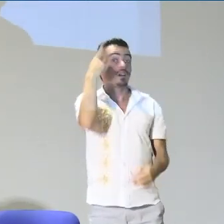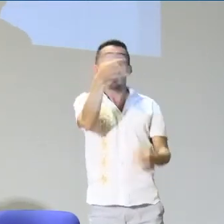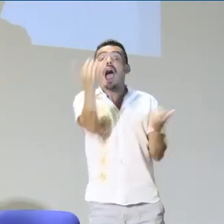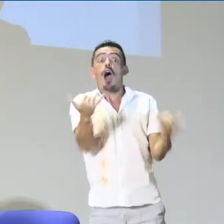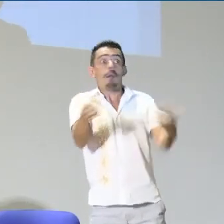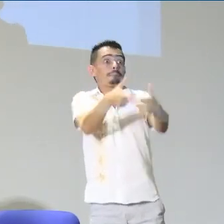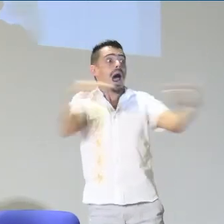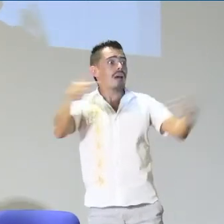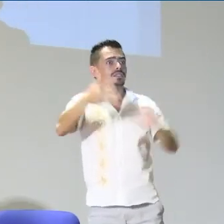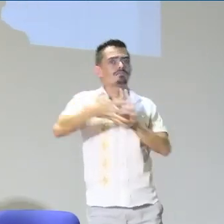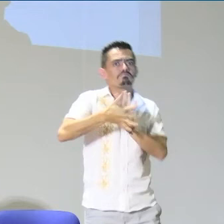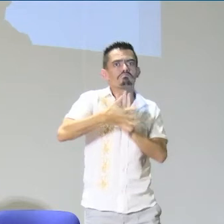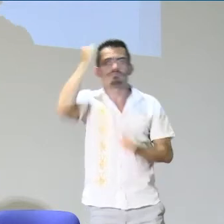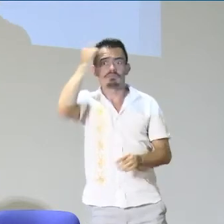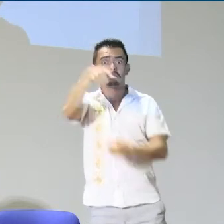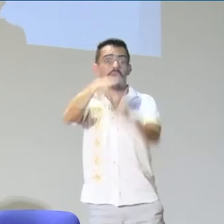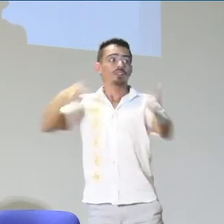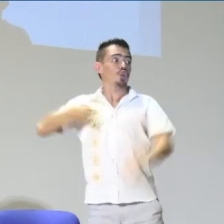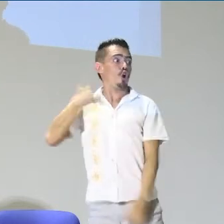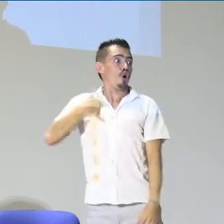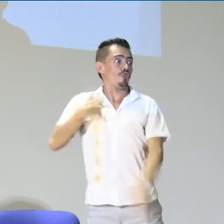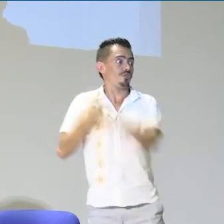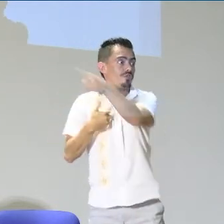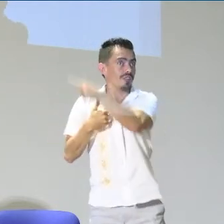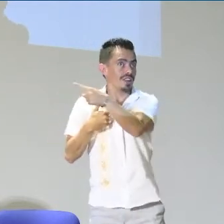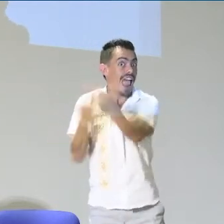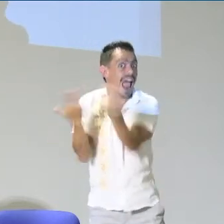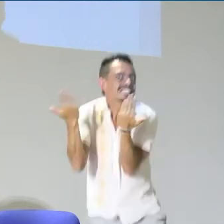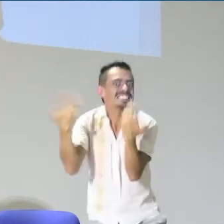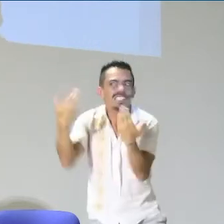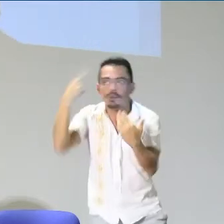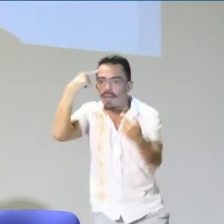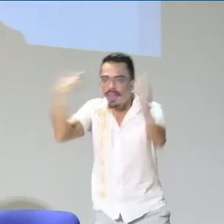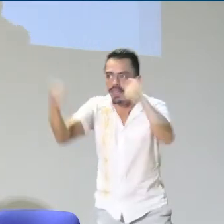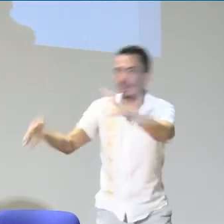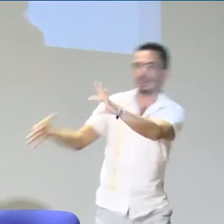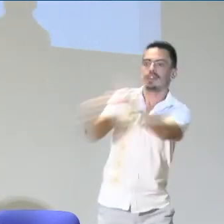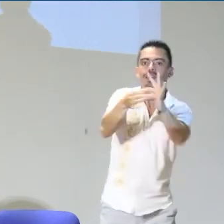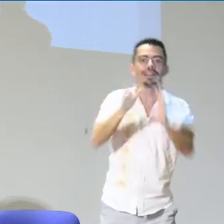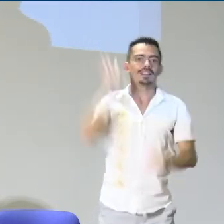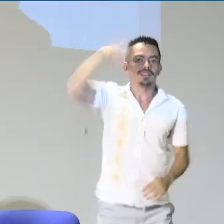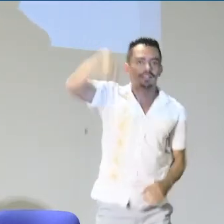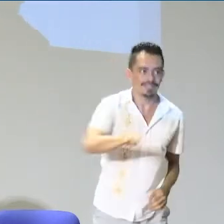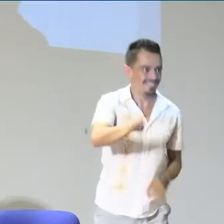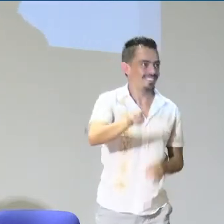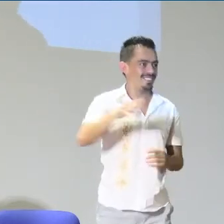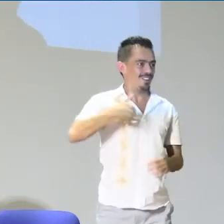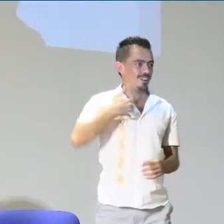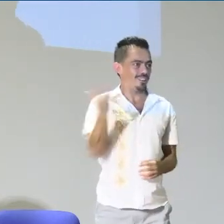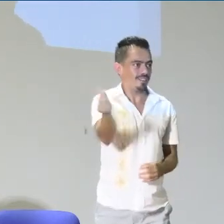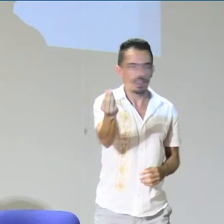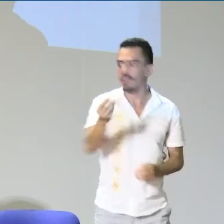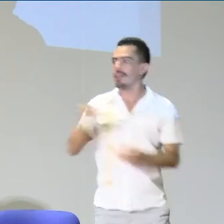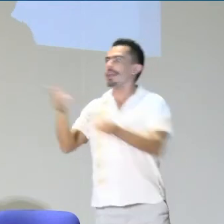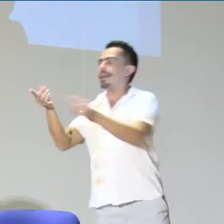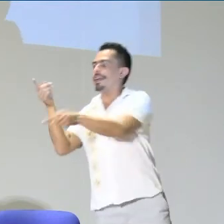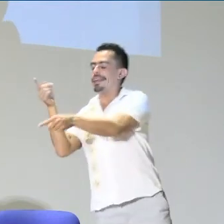vincularlo y que de esa forma también los jóvenes puedan estar allí y puedan serles de utilidad para poder hacer